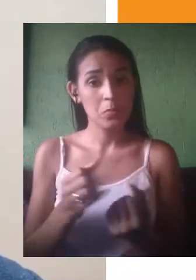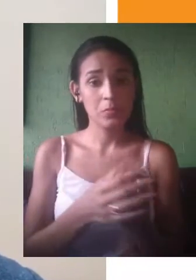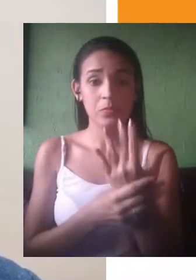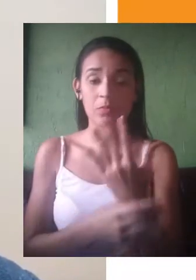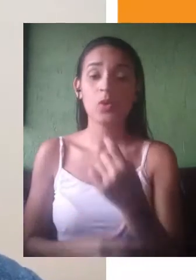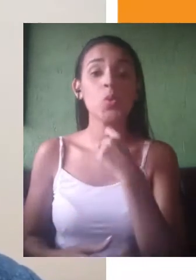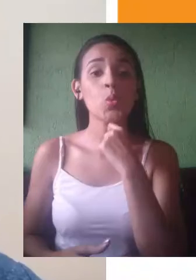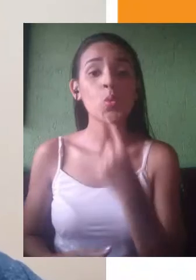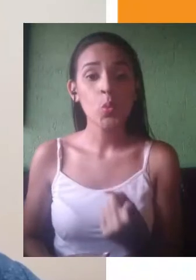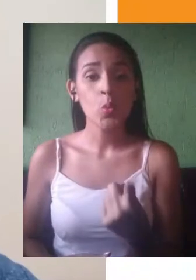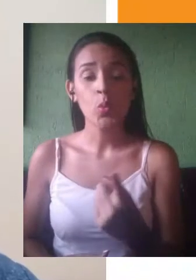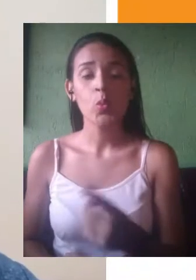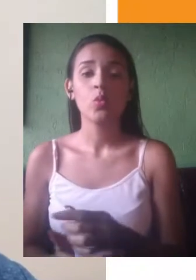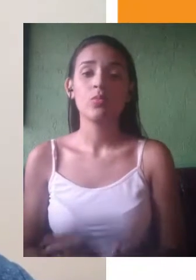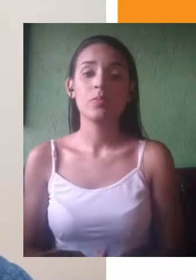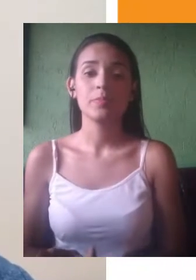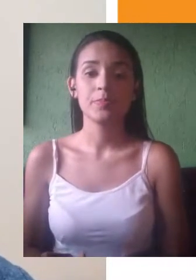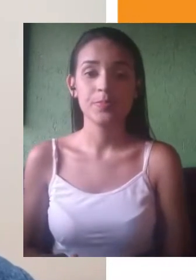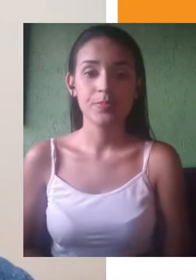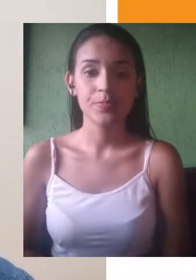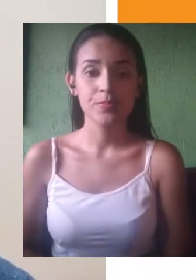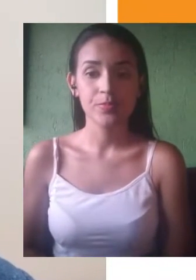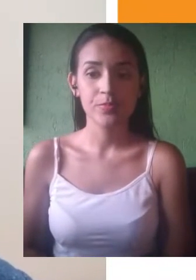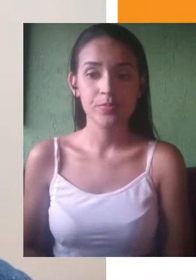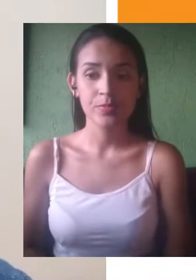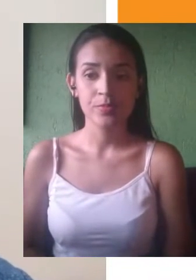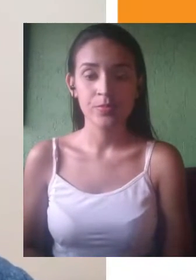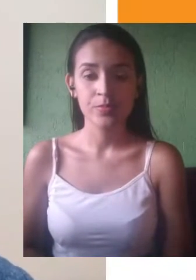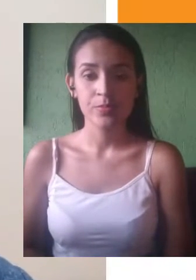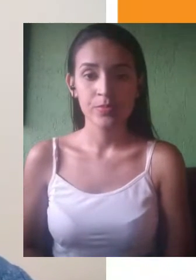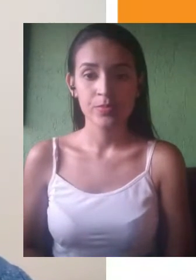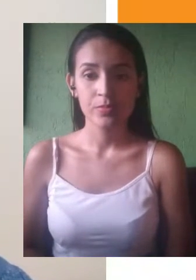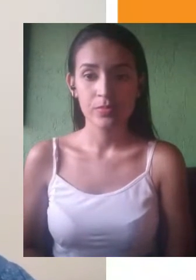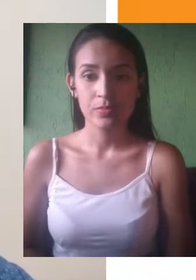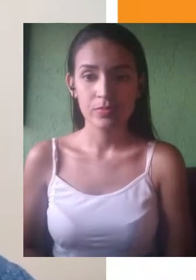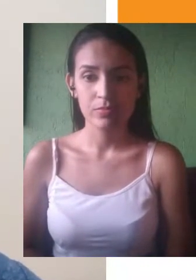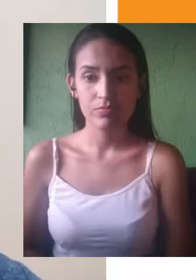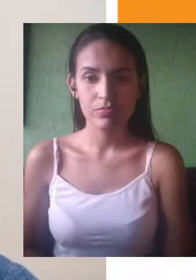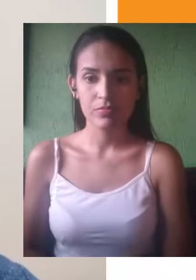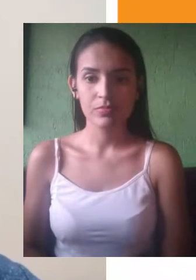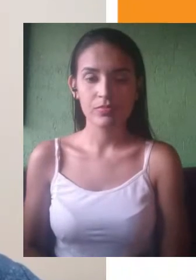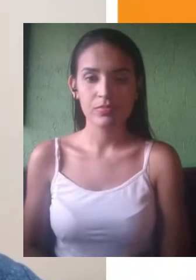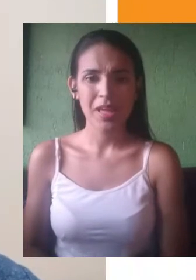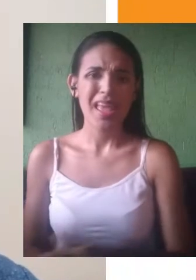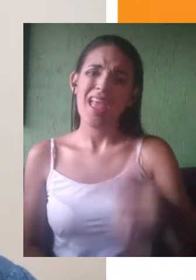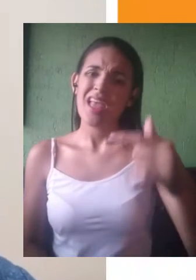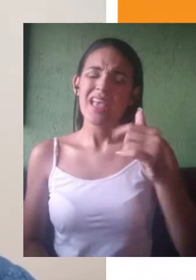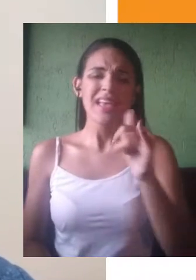que a gente costuma ter diante dos textos motivadores é Eu posso usar os textos motivadores no meu texto?